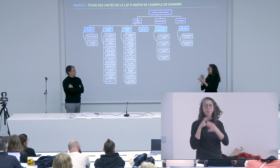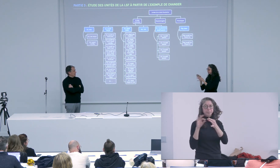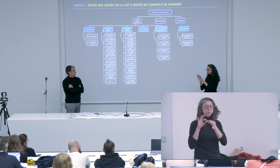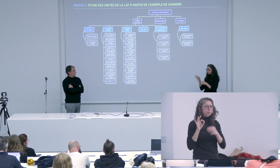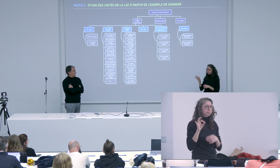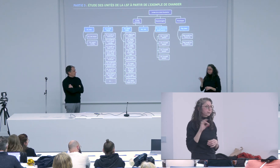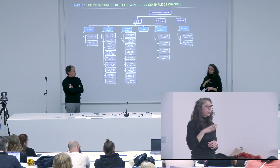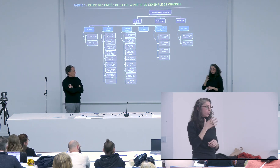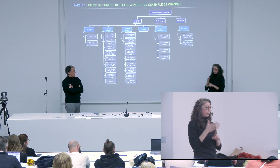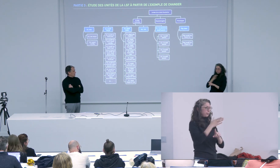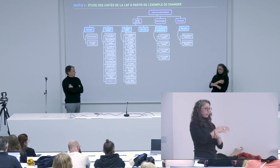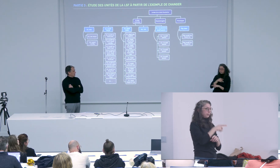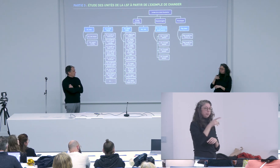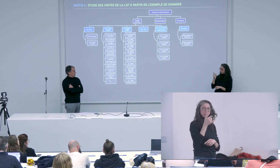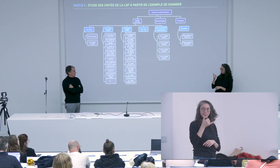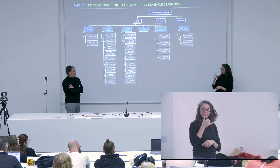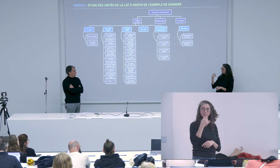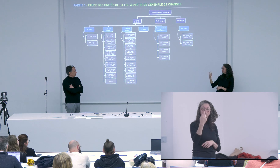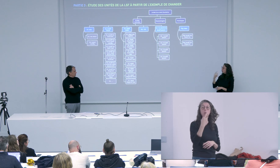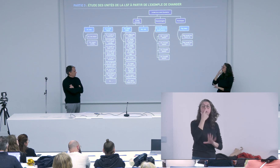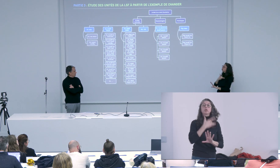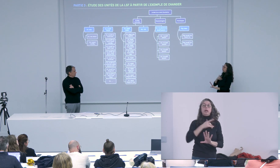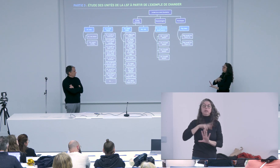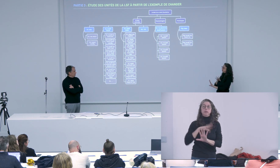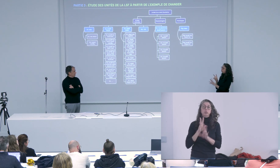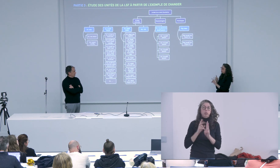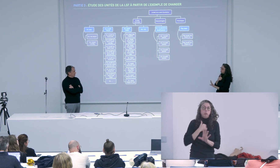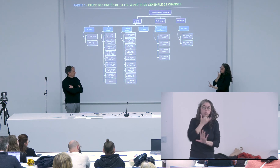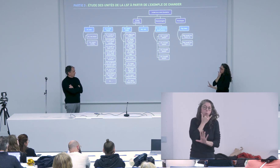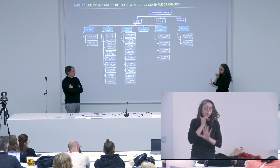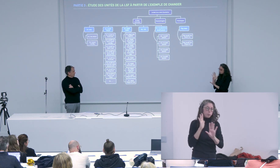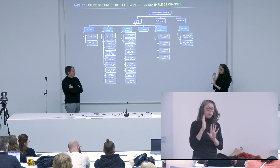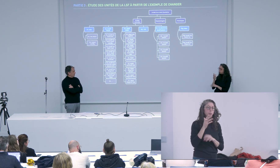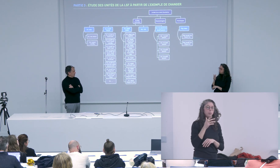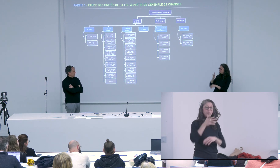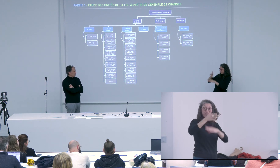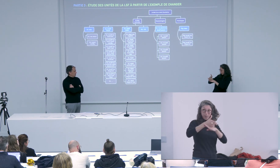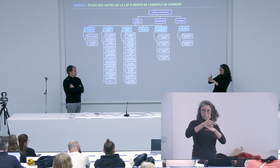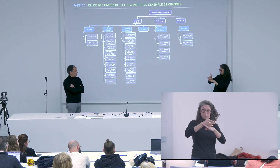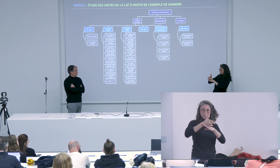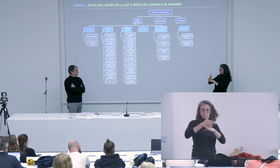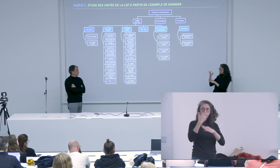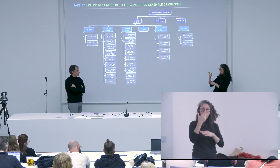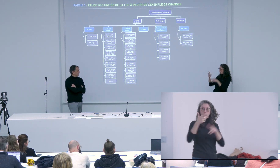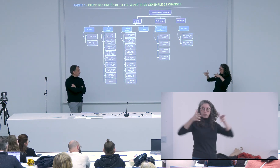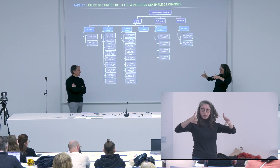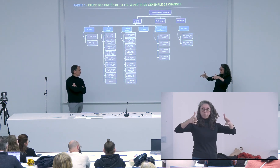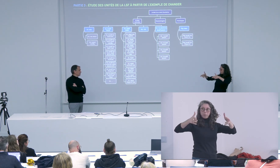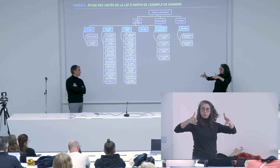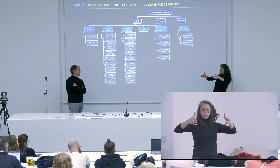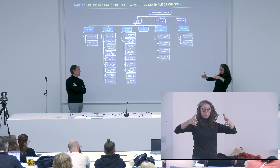c'est vrai que pour Bruno ça a fonctionné et pas pour Bouchovo pour Bruno Mancelou il ne pas pour Guy Bouchovo alors peut-être que je me trompe mais